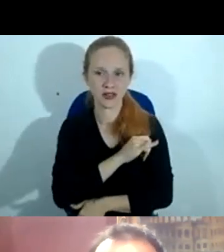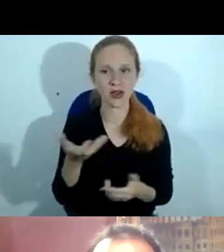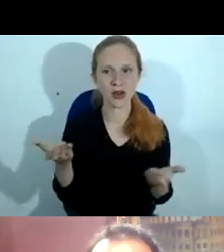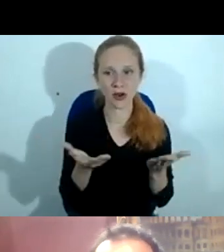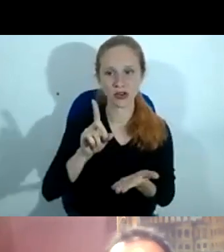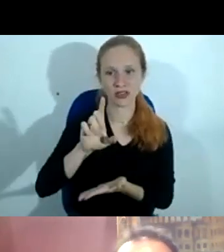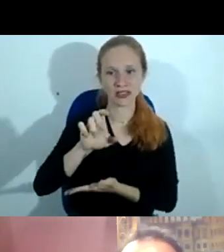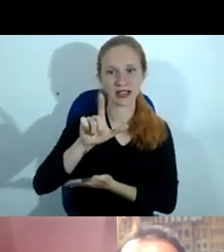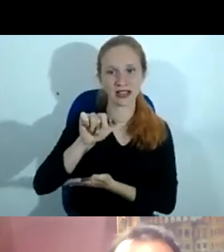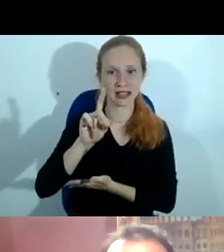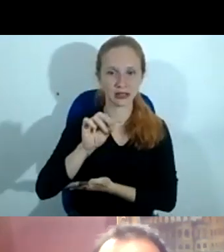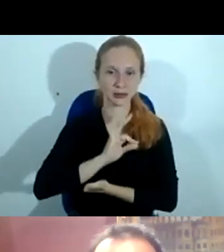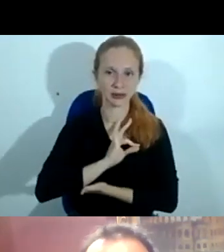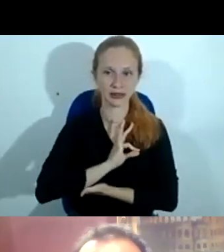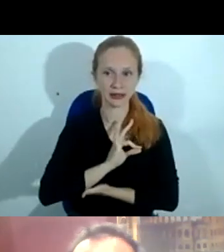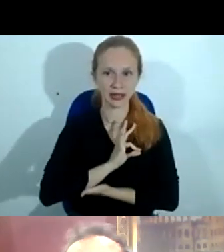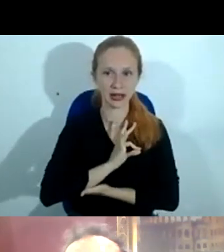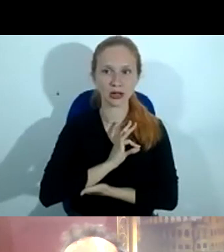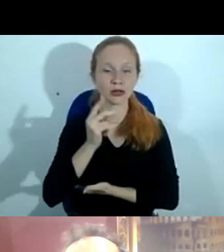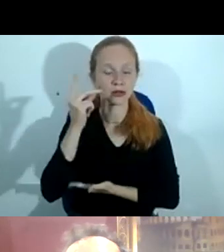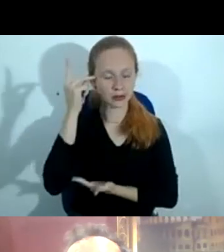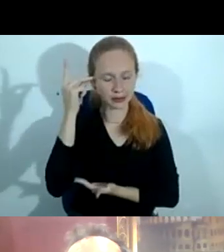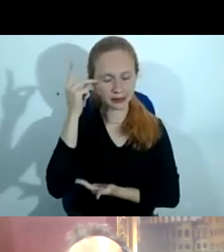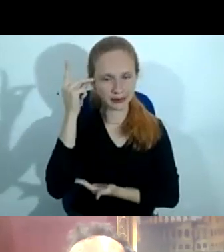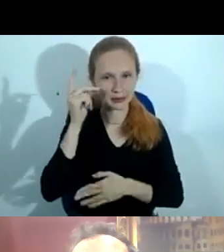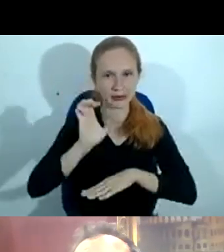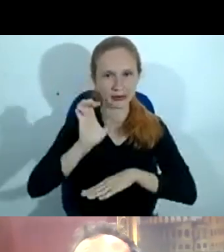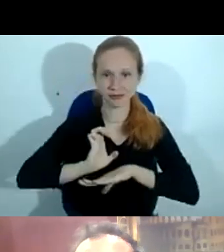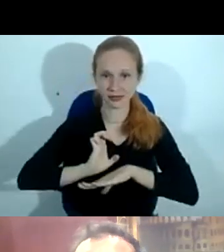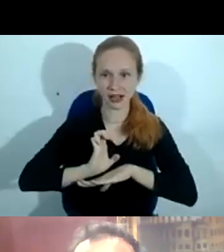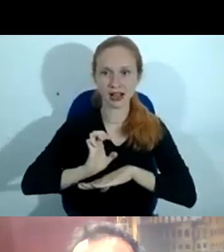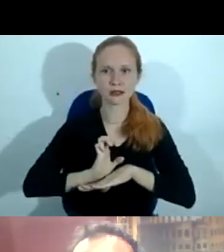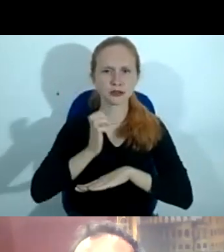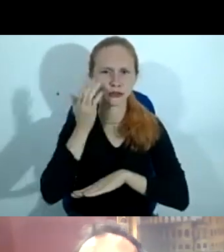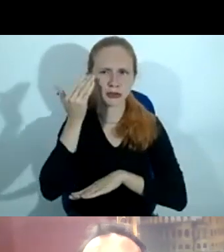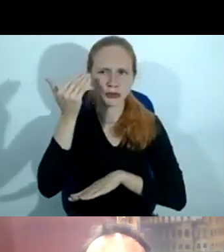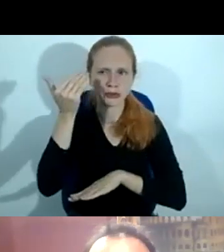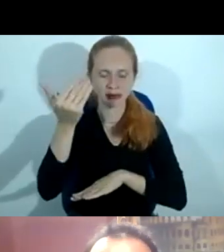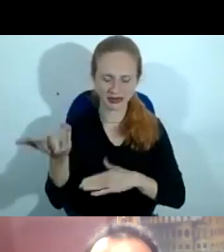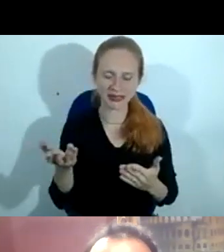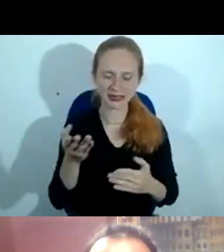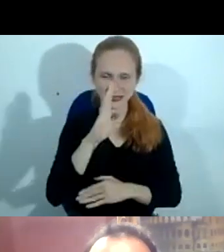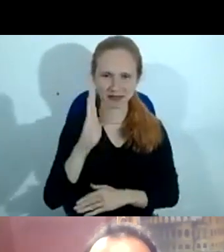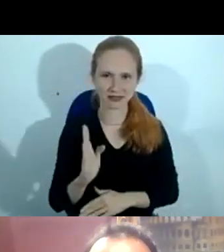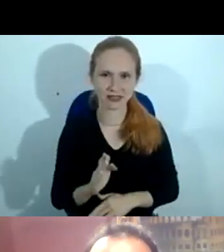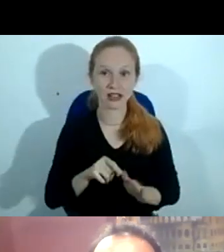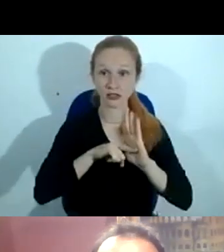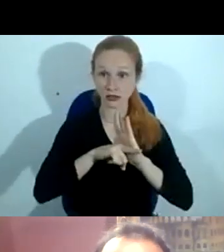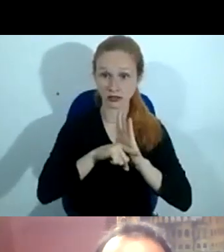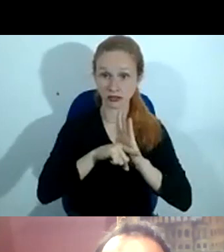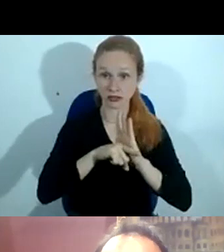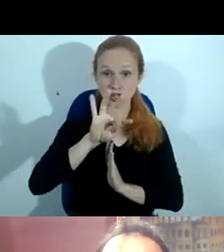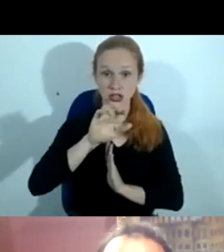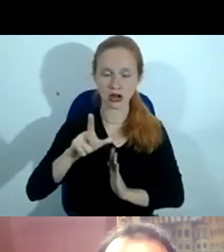polícia do estado de São Paulo. É um dos grandes nomes aí no cenário brasileiro, na investigação digital,